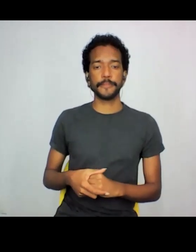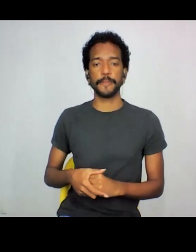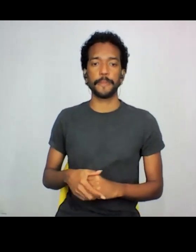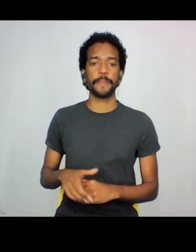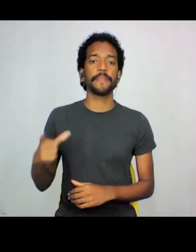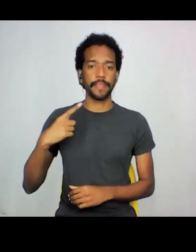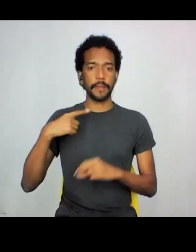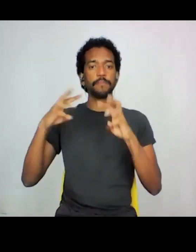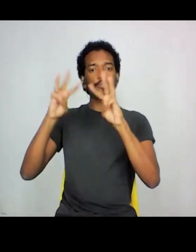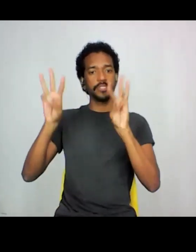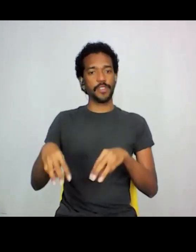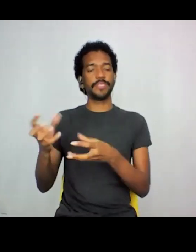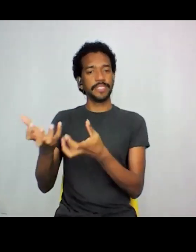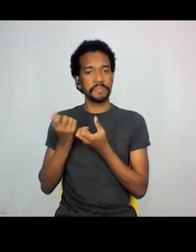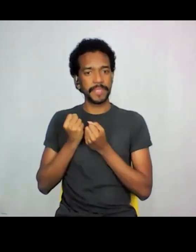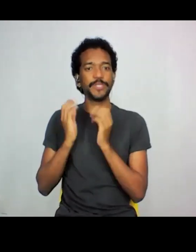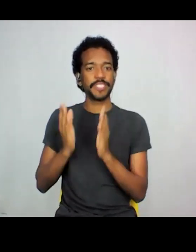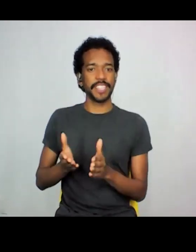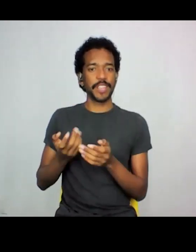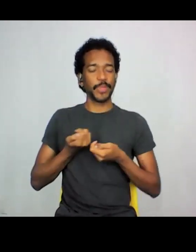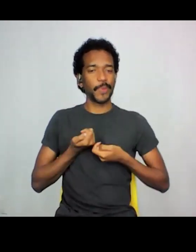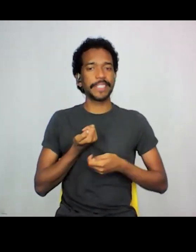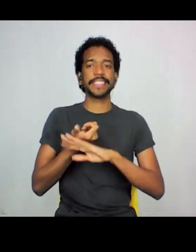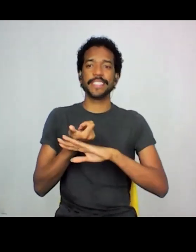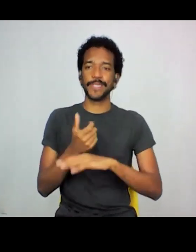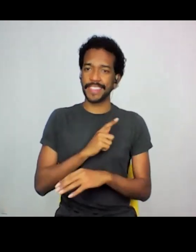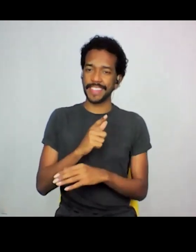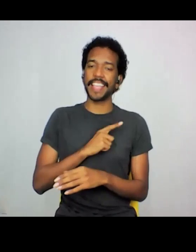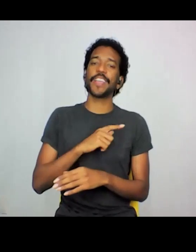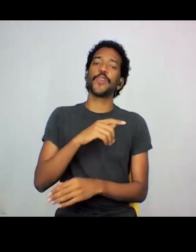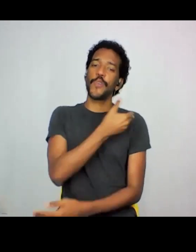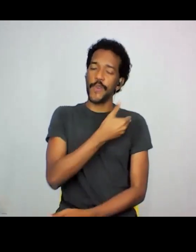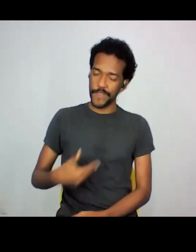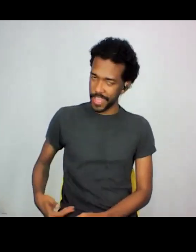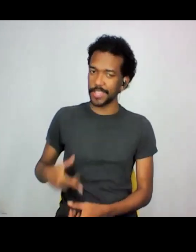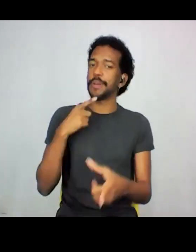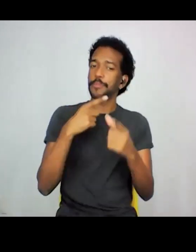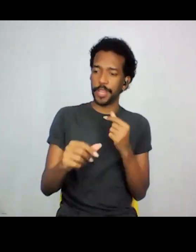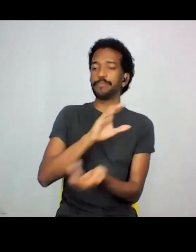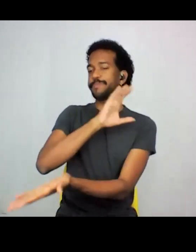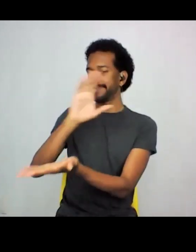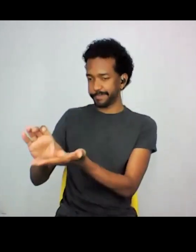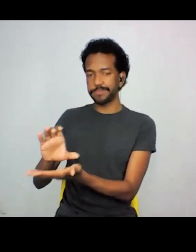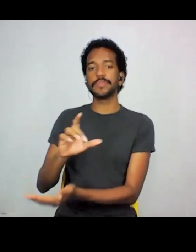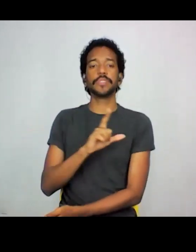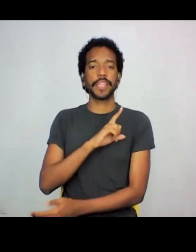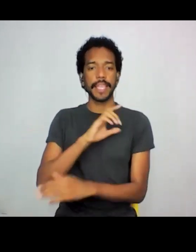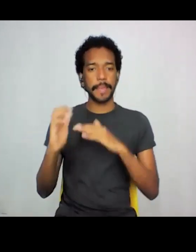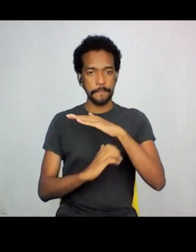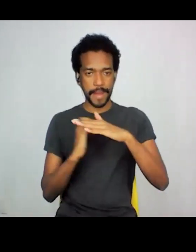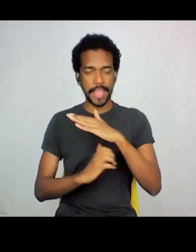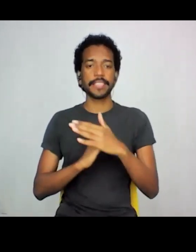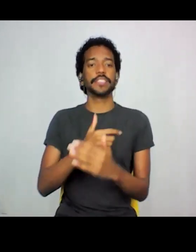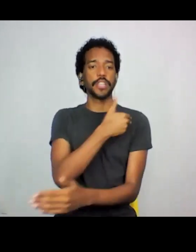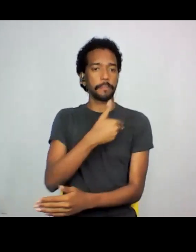esse museu recebeu doações, né, apoios, né, do governo japonês, de empresas japonesas,